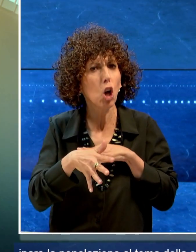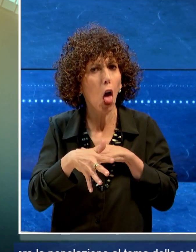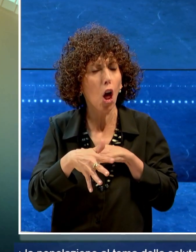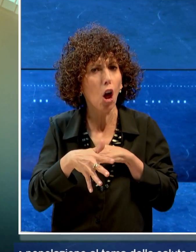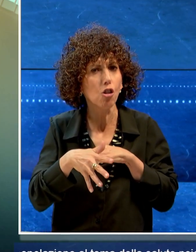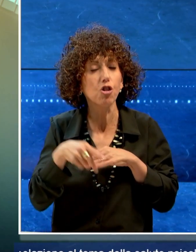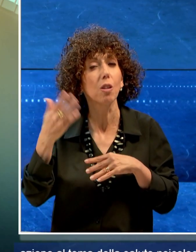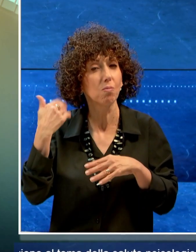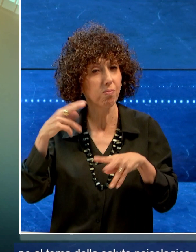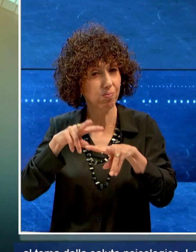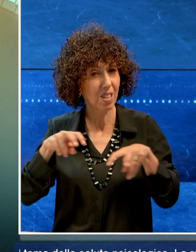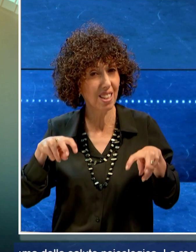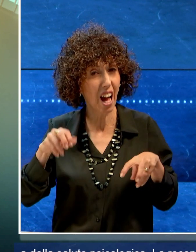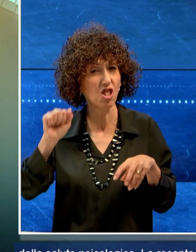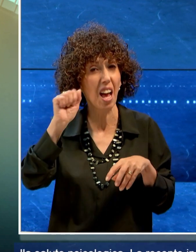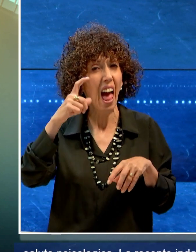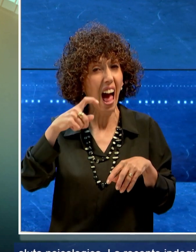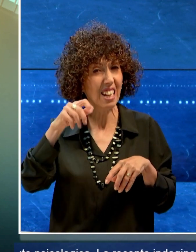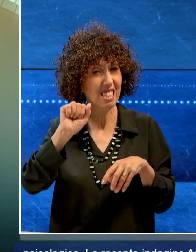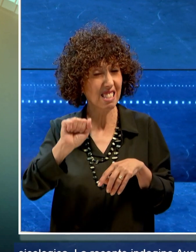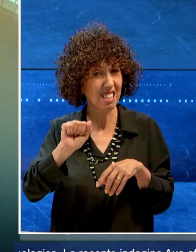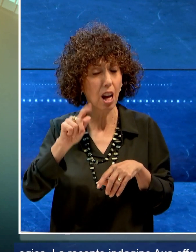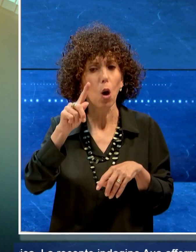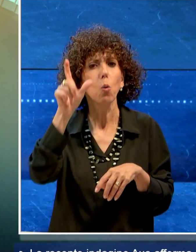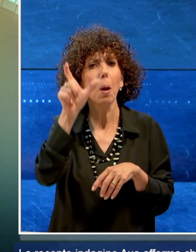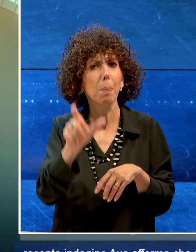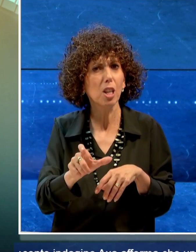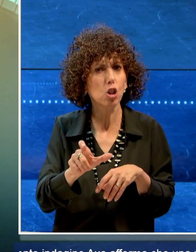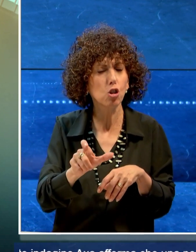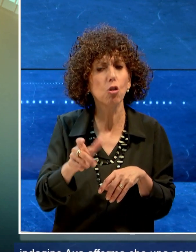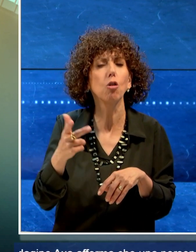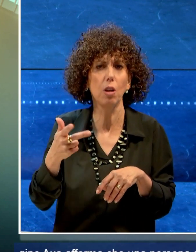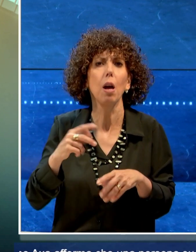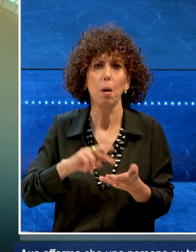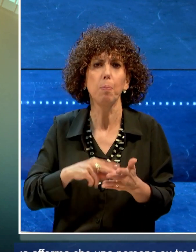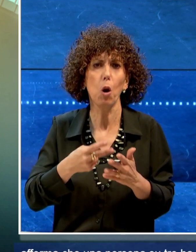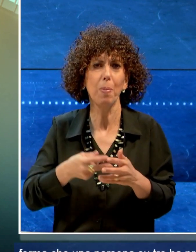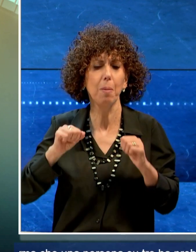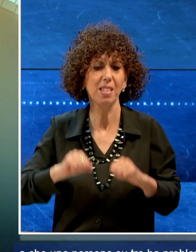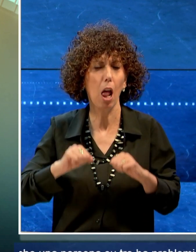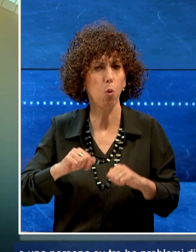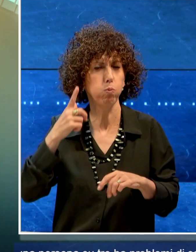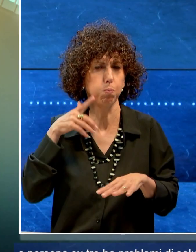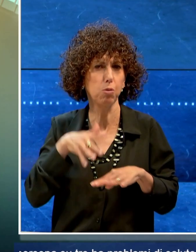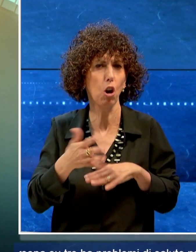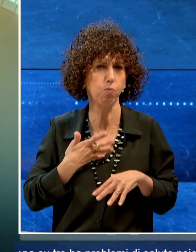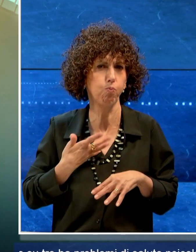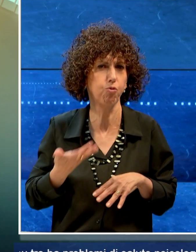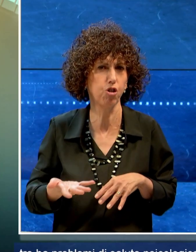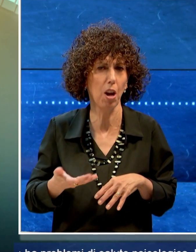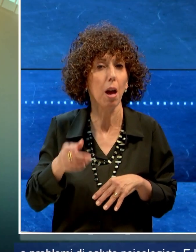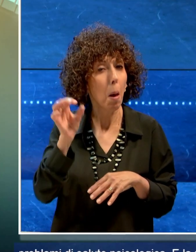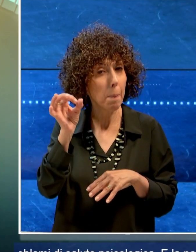recente indagine AXA afferma che una persona su tre ha problemi di salute psicologica e la